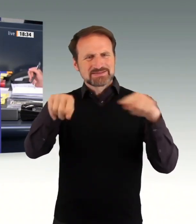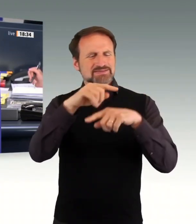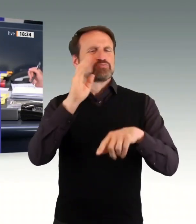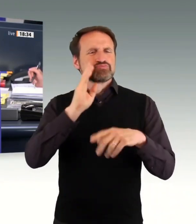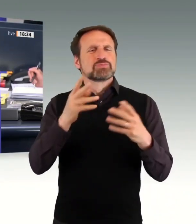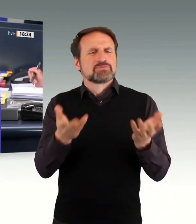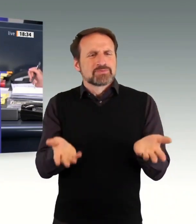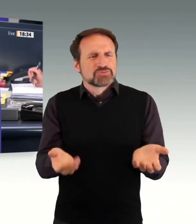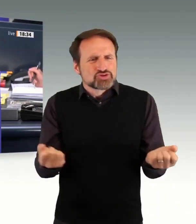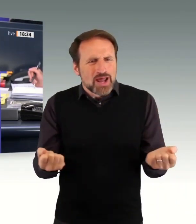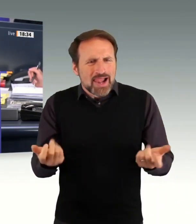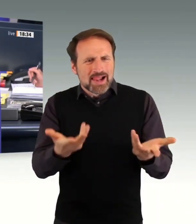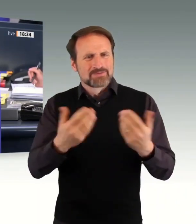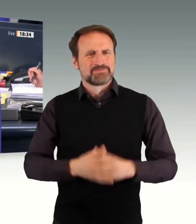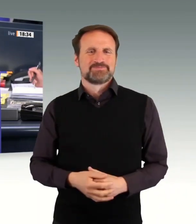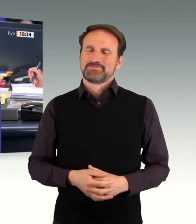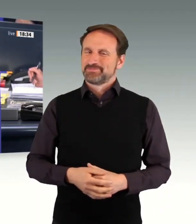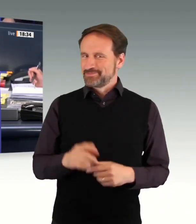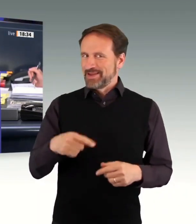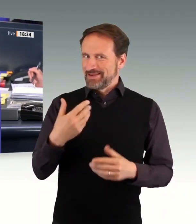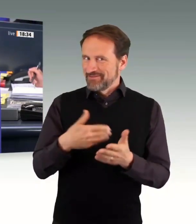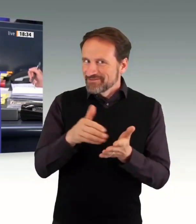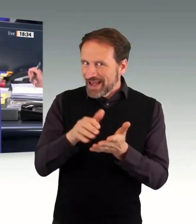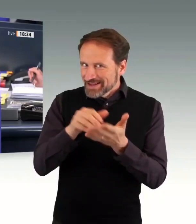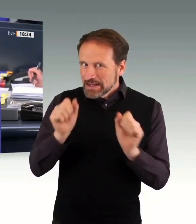dann können wir nämlich gleich weitermachen.